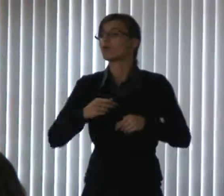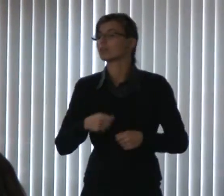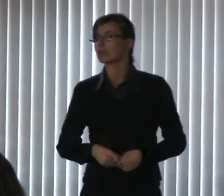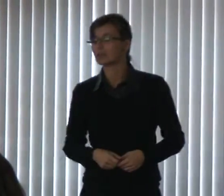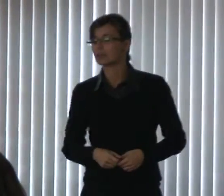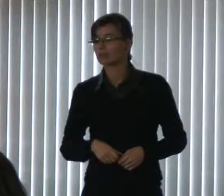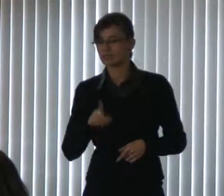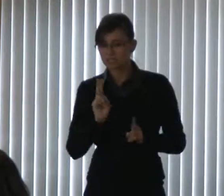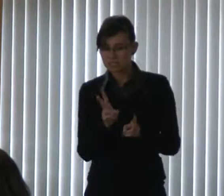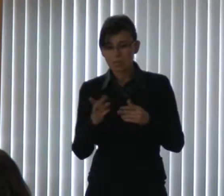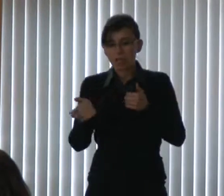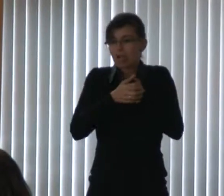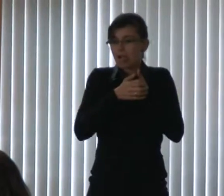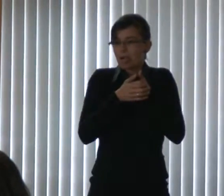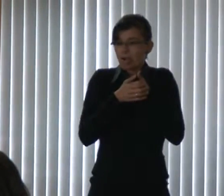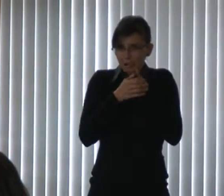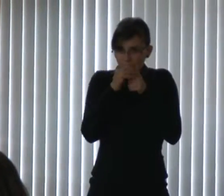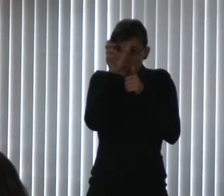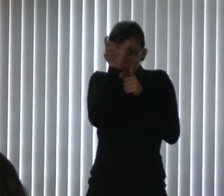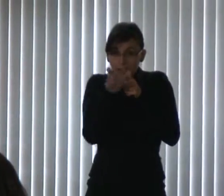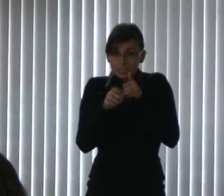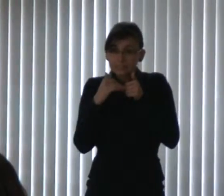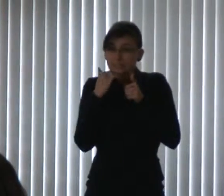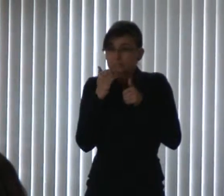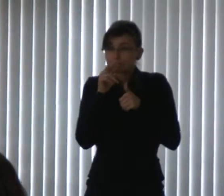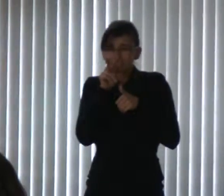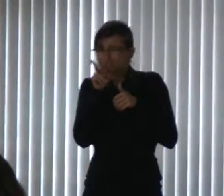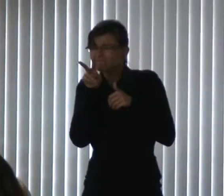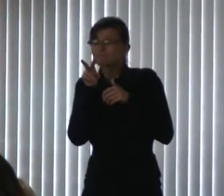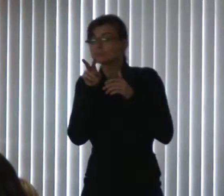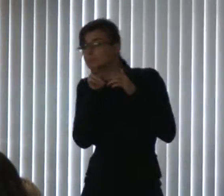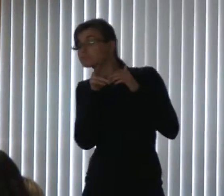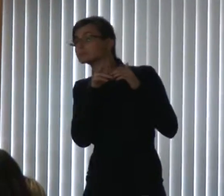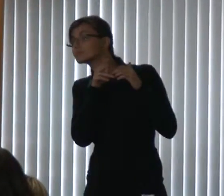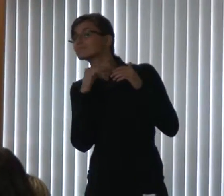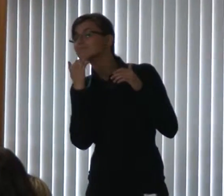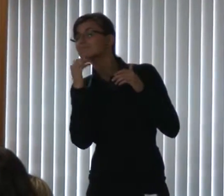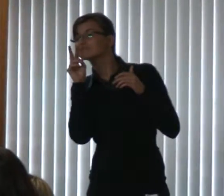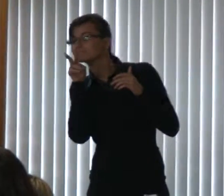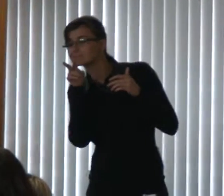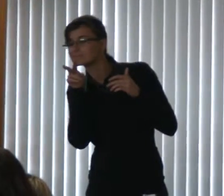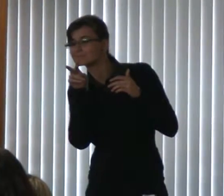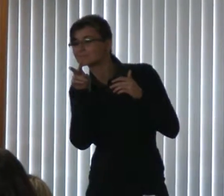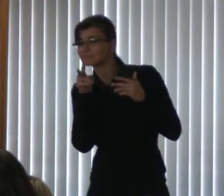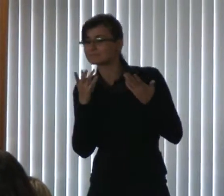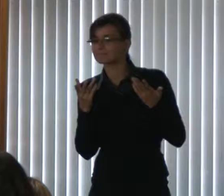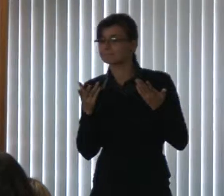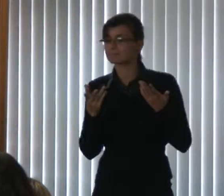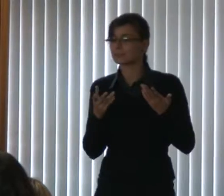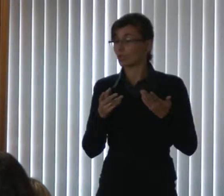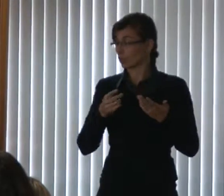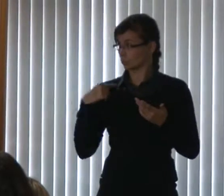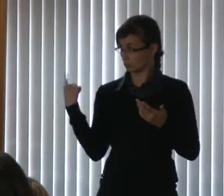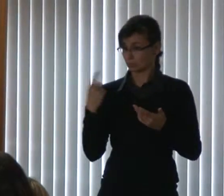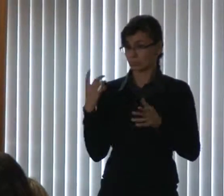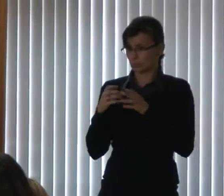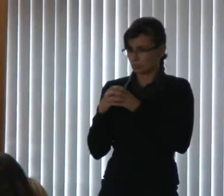escondido atrás de uma pilar, num cantinho. Nós vamos aqui agora no estádio do